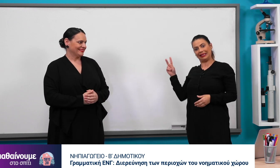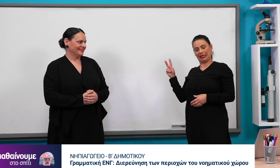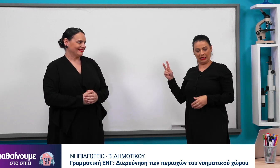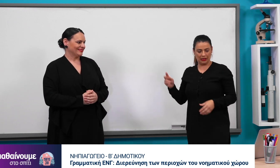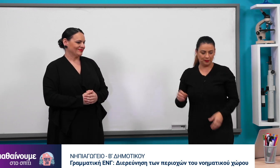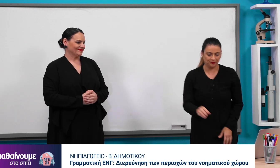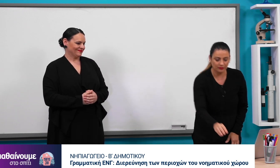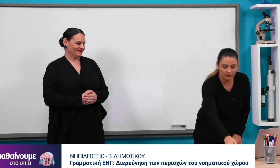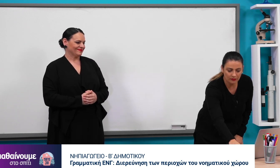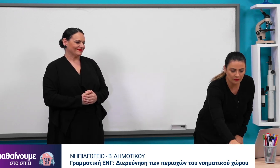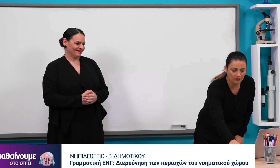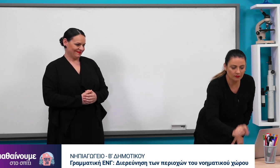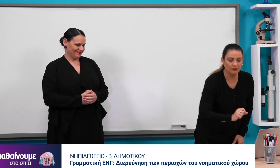που νοηματίζουμε. Για κοιτάξτε.